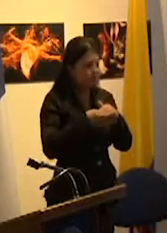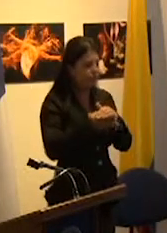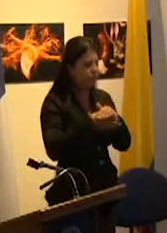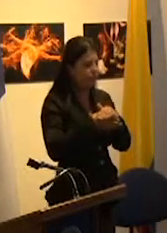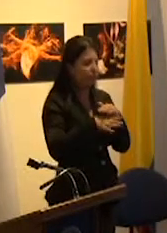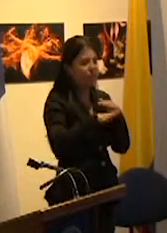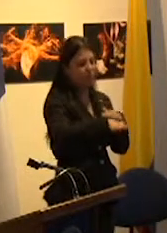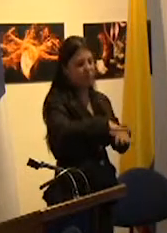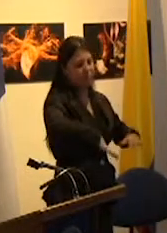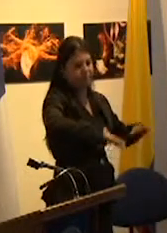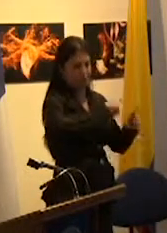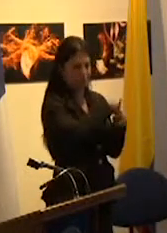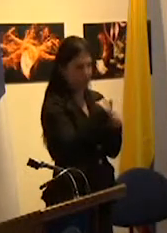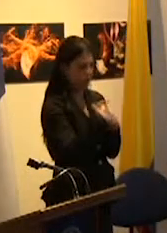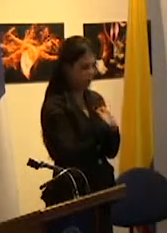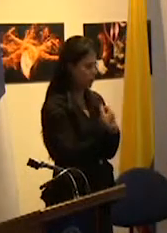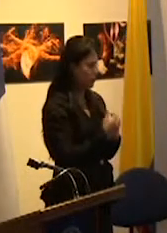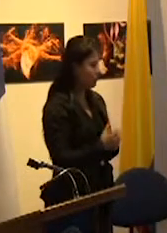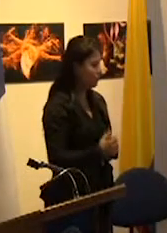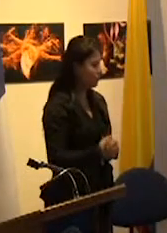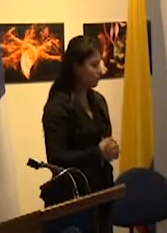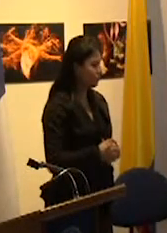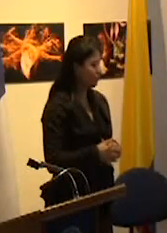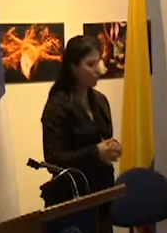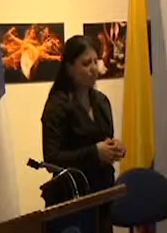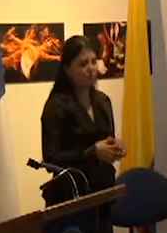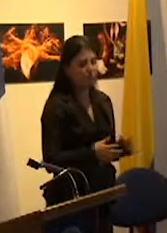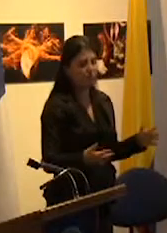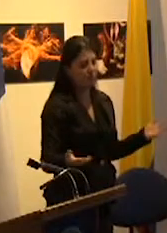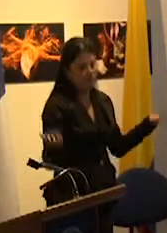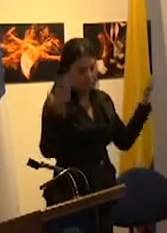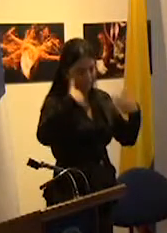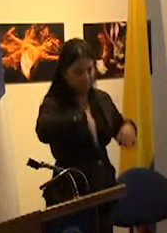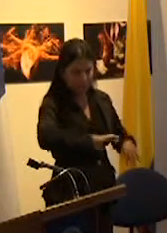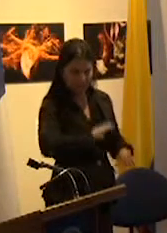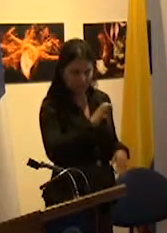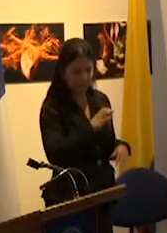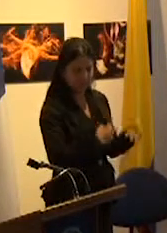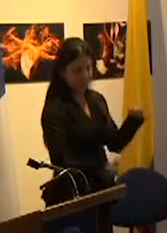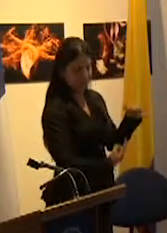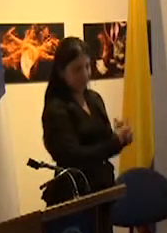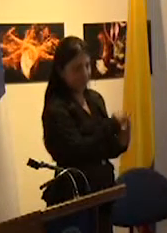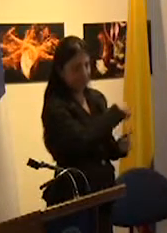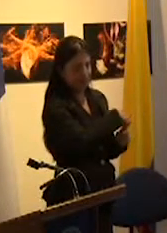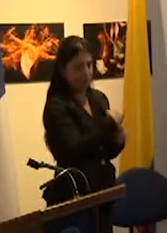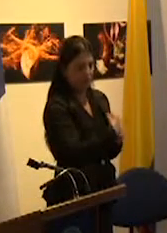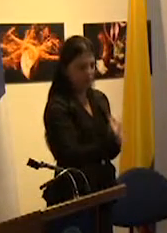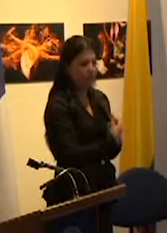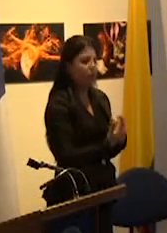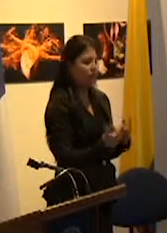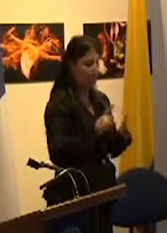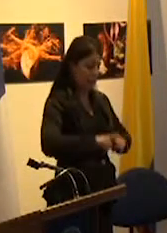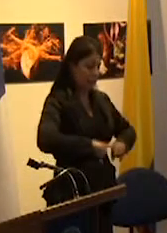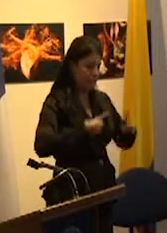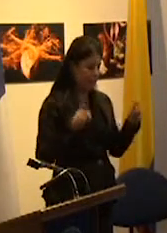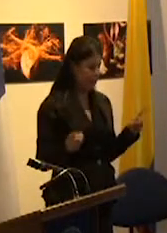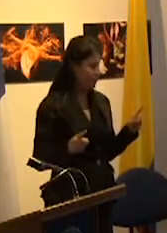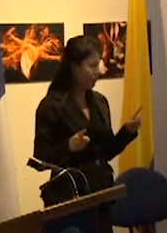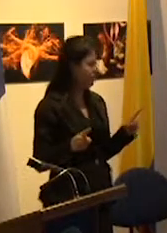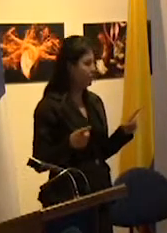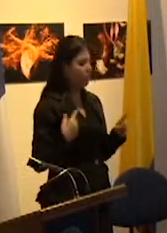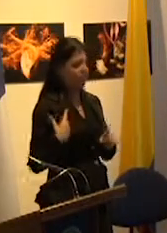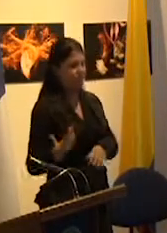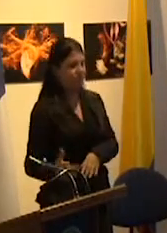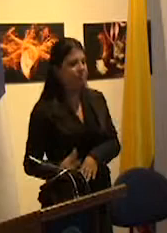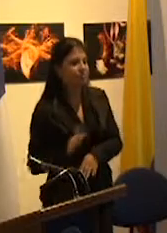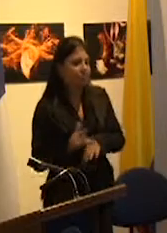posiciones en el espacio social ocultando las características del origen social o sea a diferencia de lo